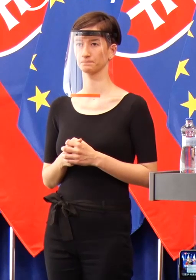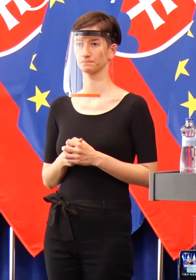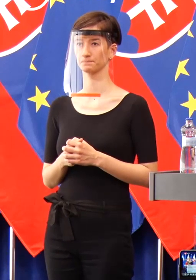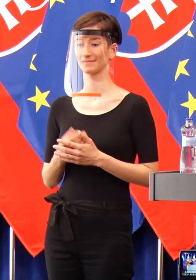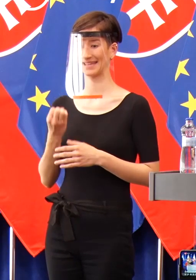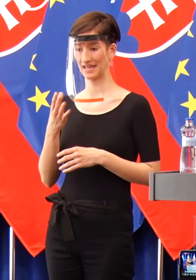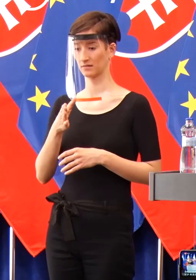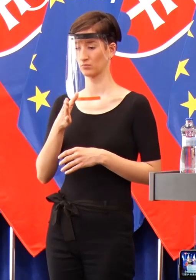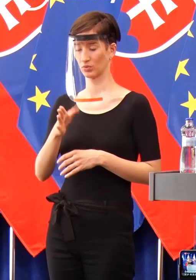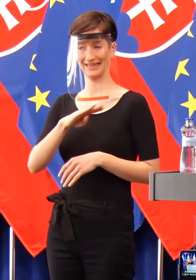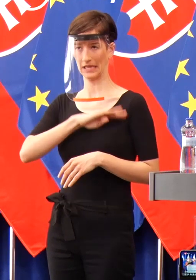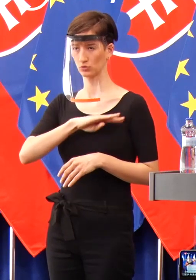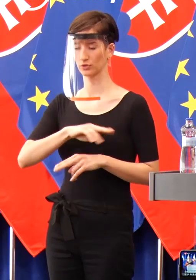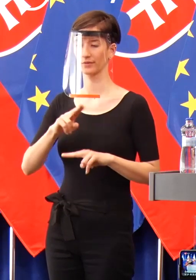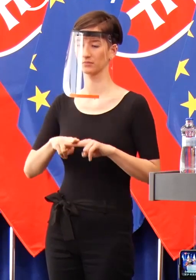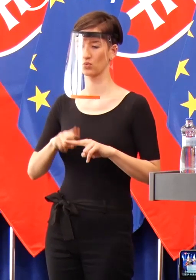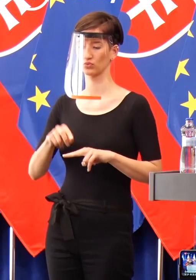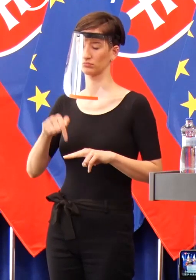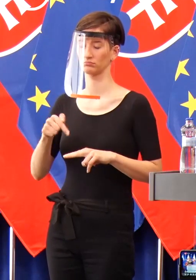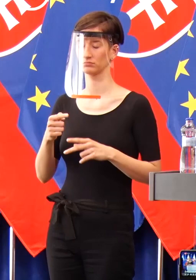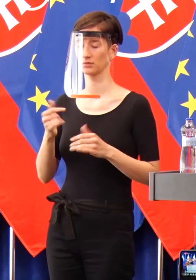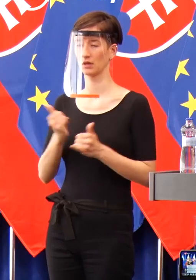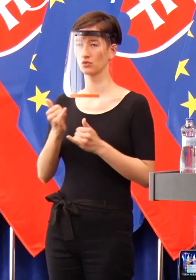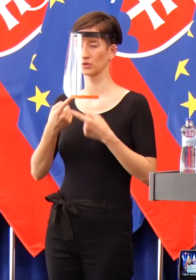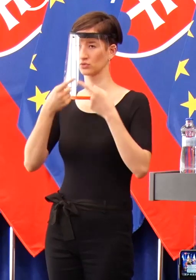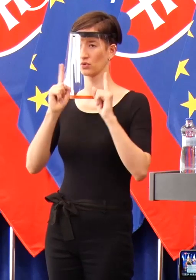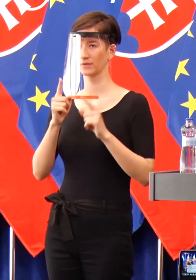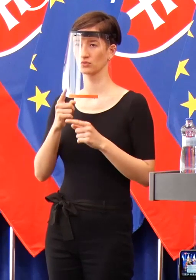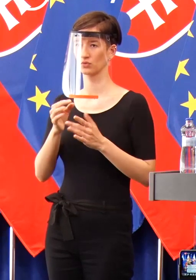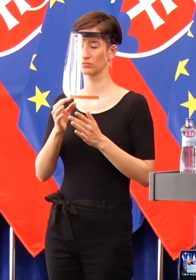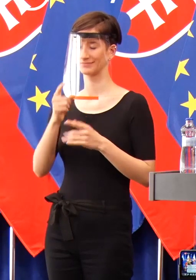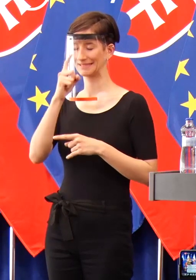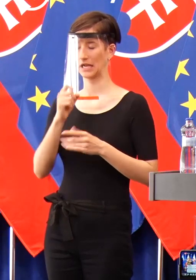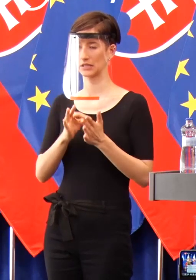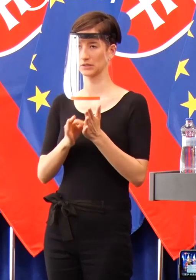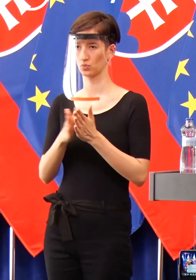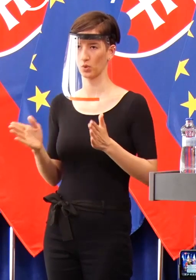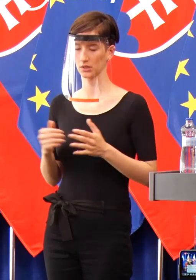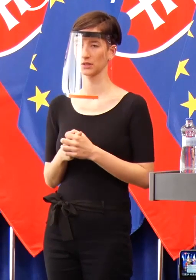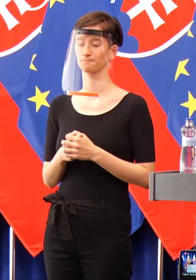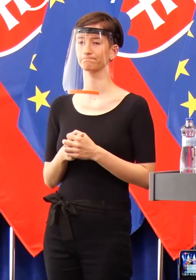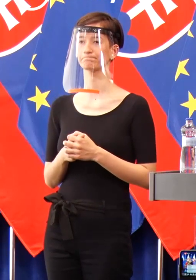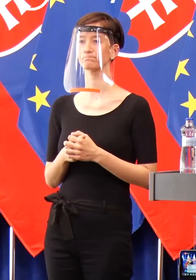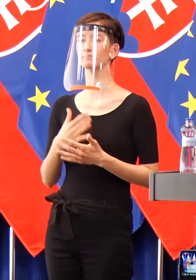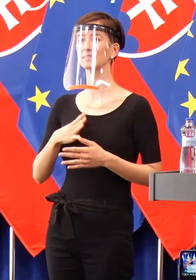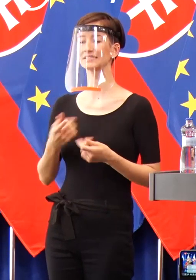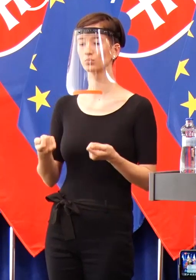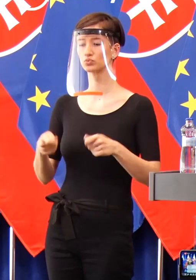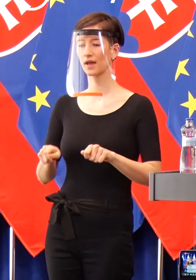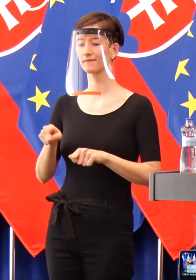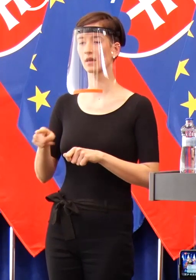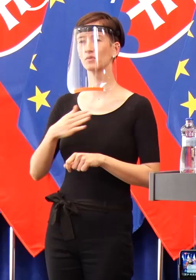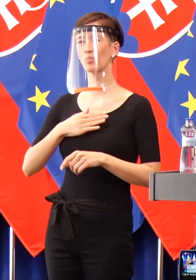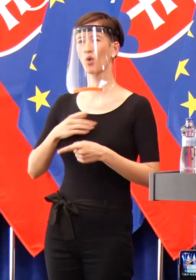spôsobom pilujeme. A končím tým, čo som začínal. Najmä ma to mrzí, takéto nezodpovedné správanie sa od našich